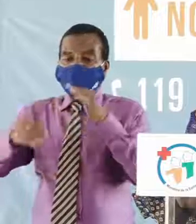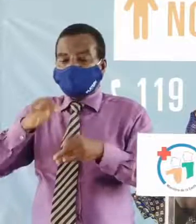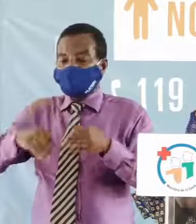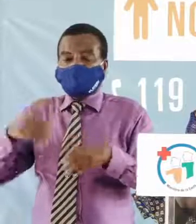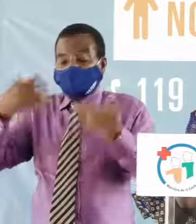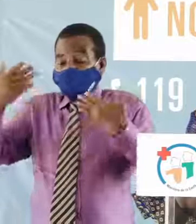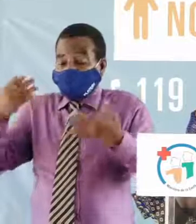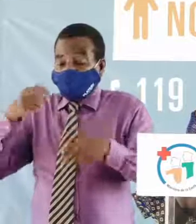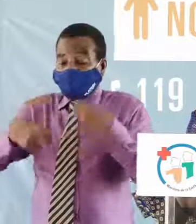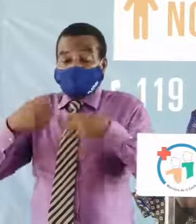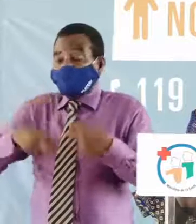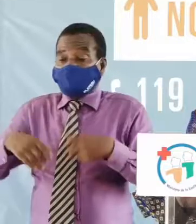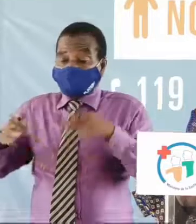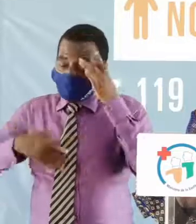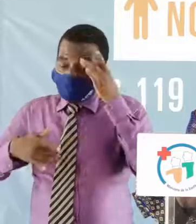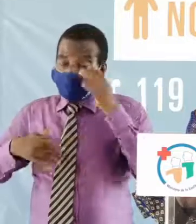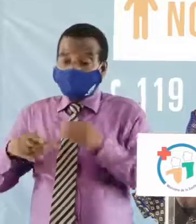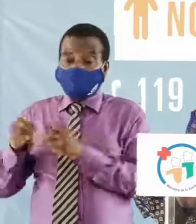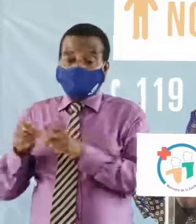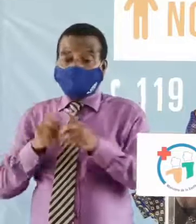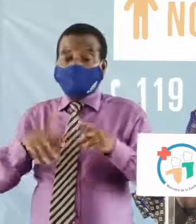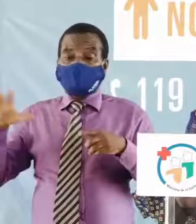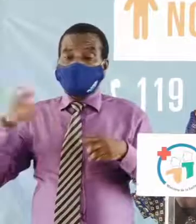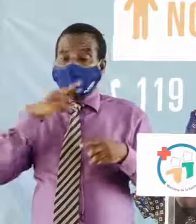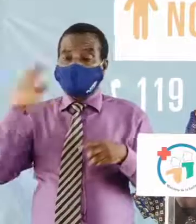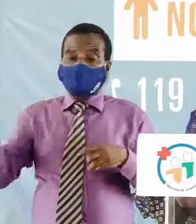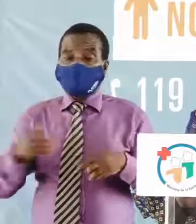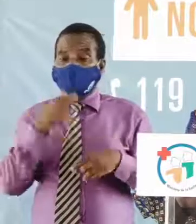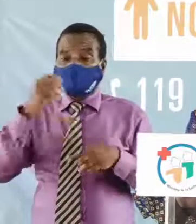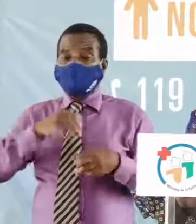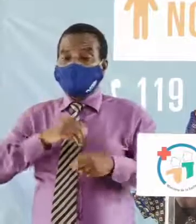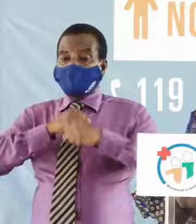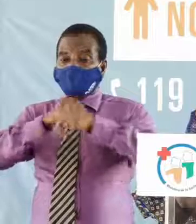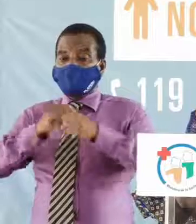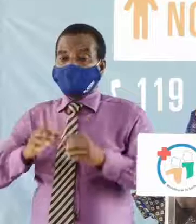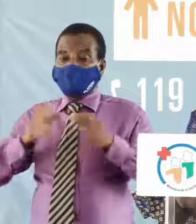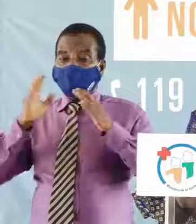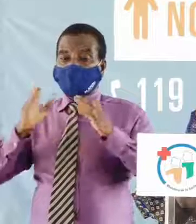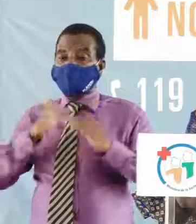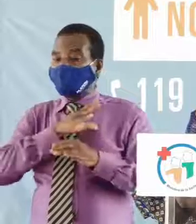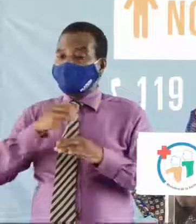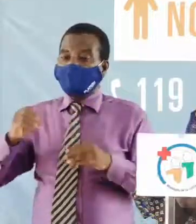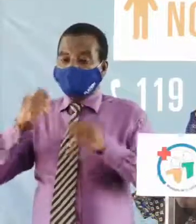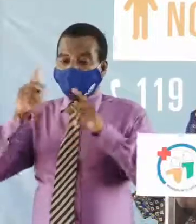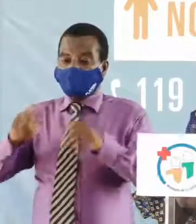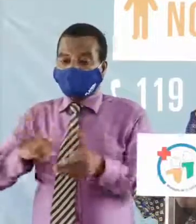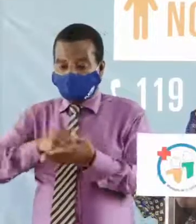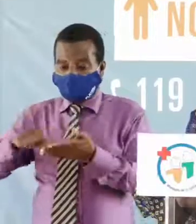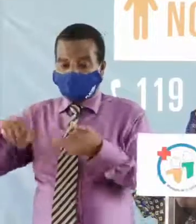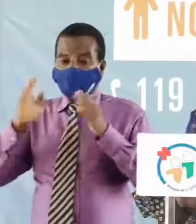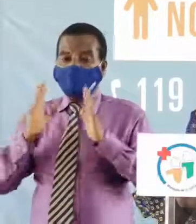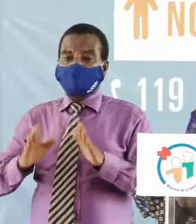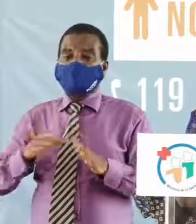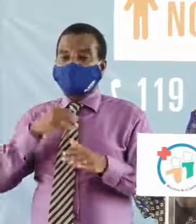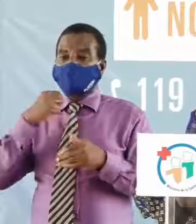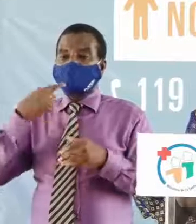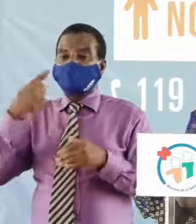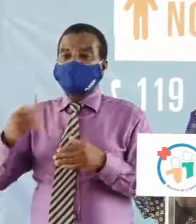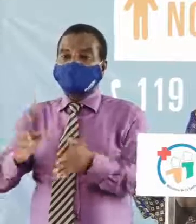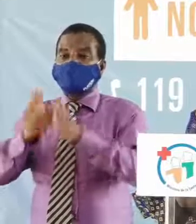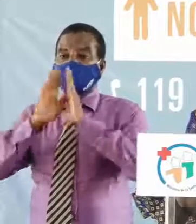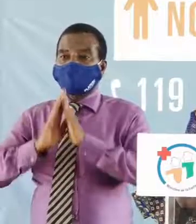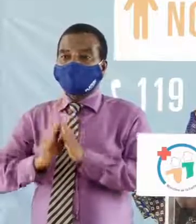de santé ou de nécessité. Les dispositions sont prises pour la sécurité des soins, des patients et des prestataires. Il est d'ailleurs